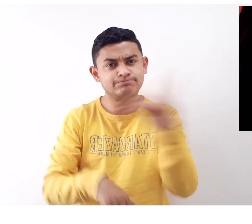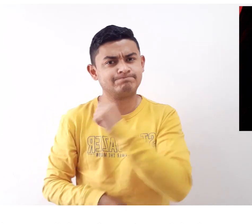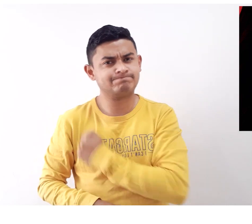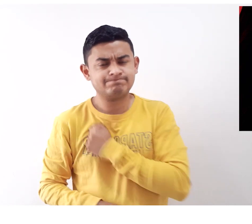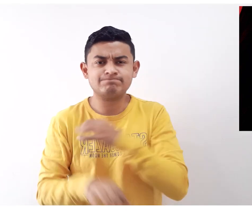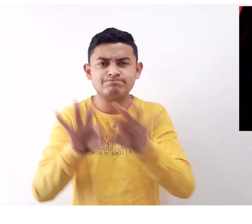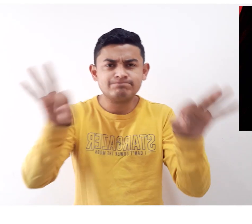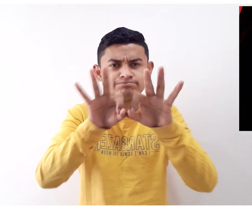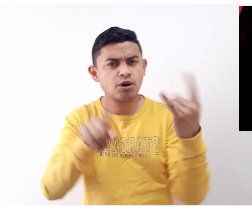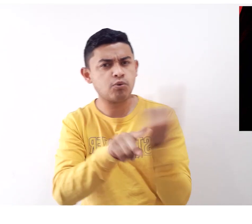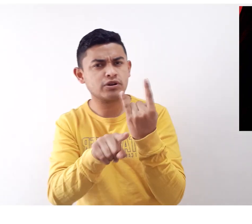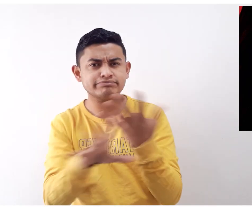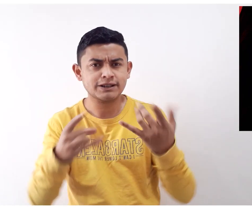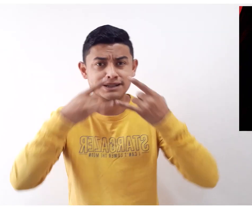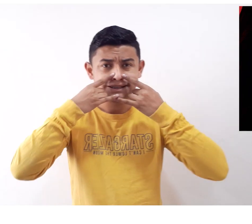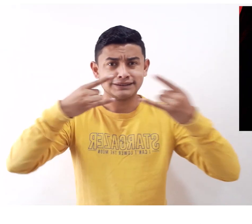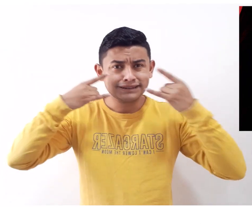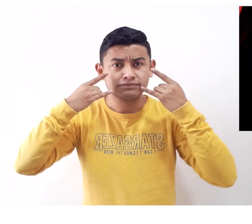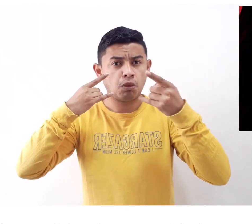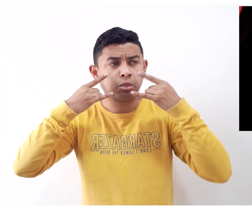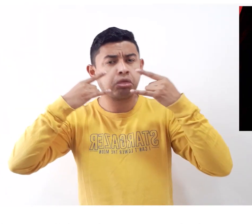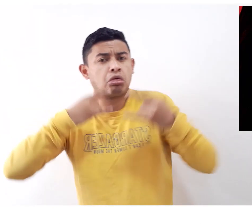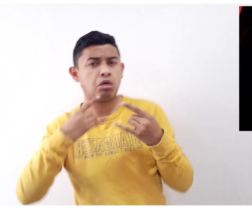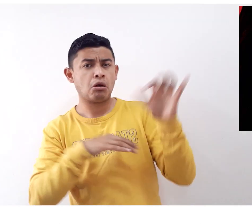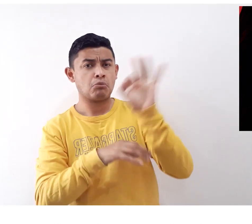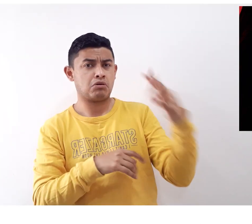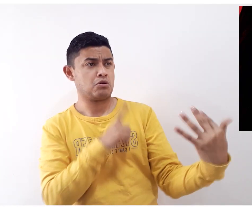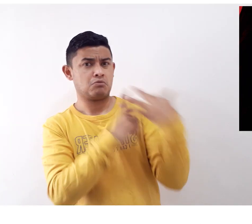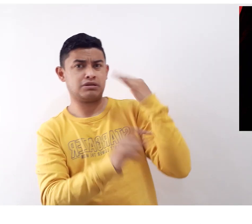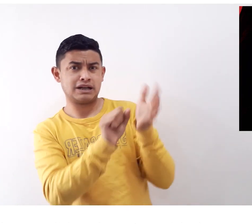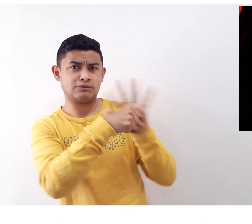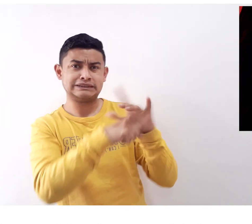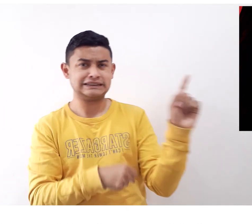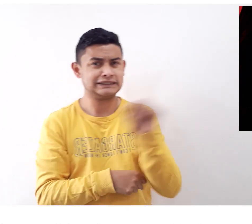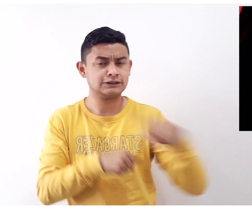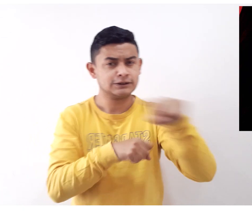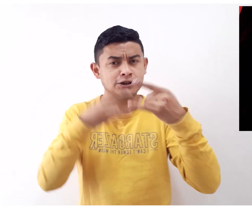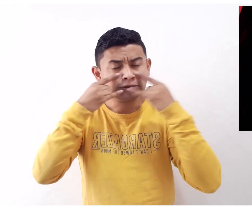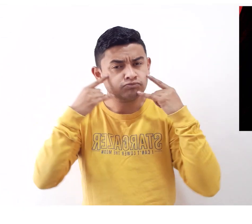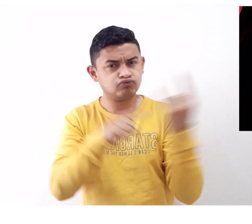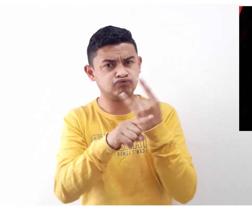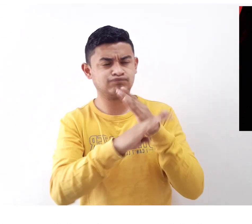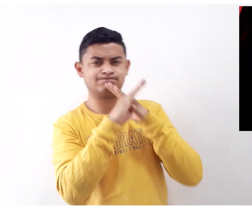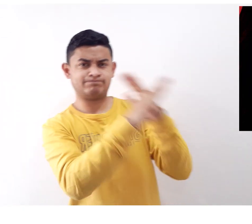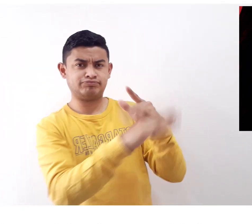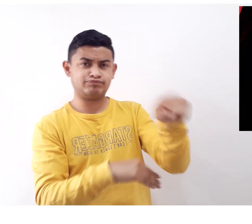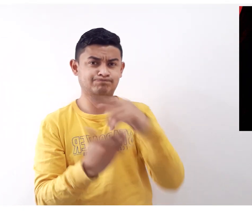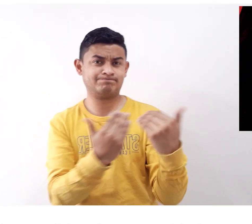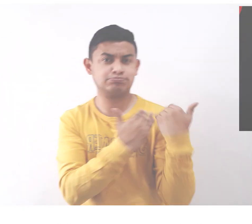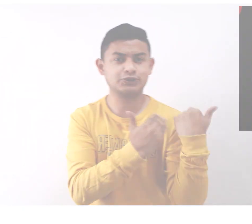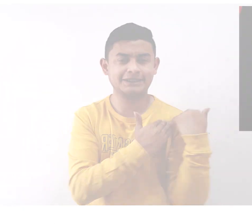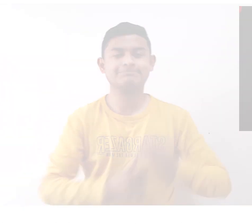medidas de autocuidado y de bioseguridad en nuestros hogares, locales, comerciales, sitios de trabajo y espacios públicos.